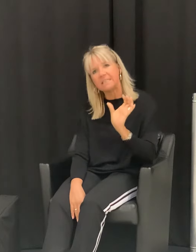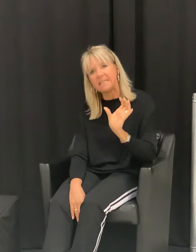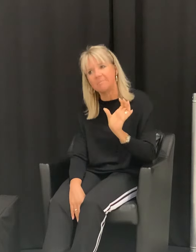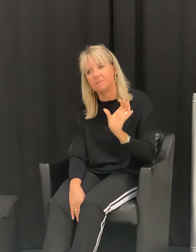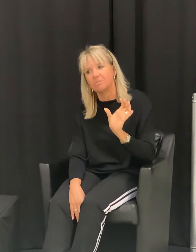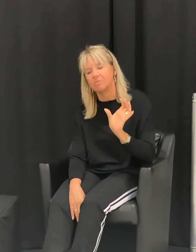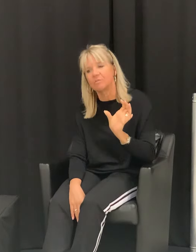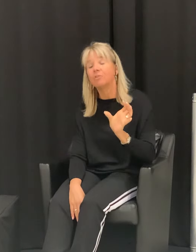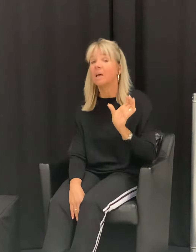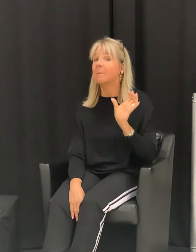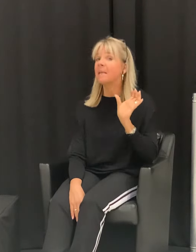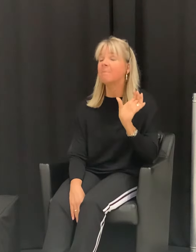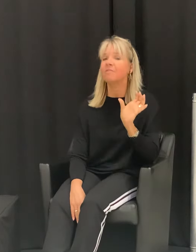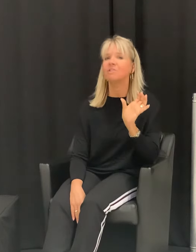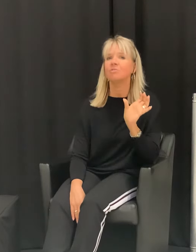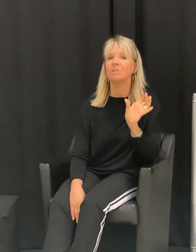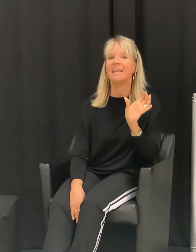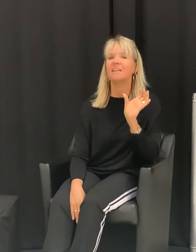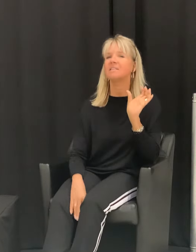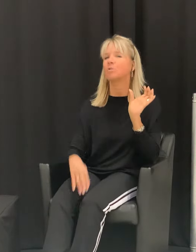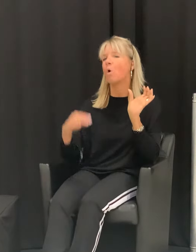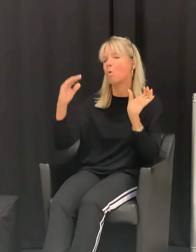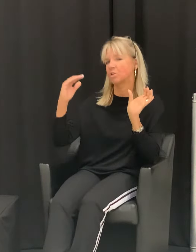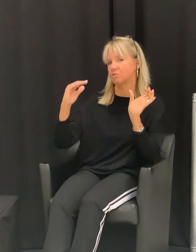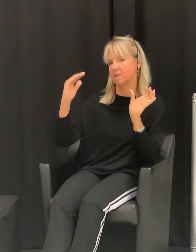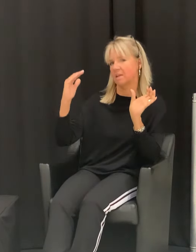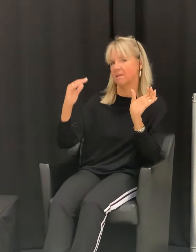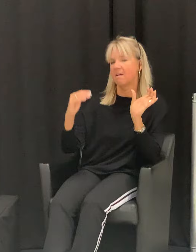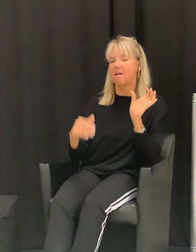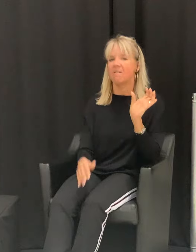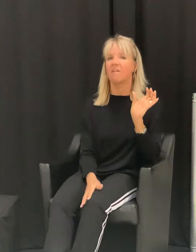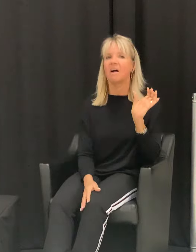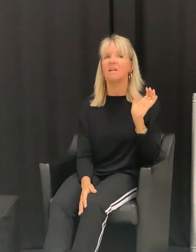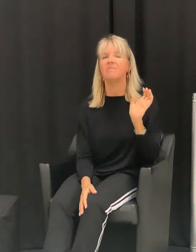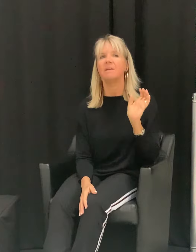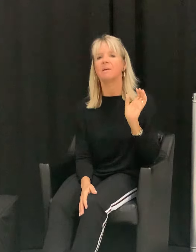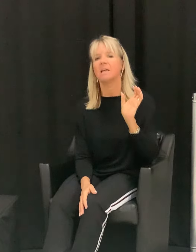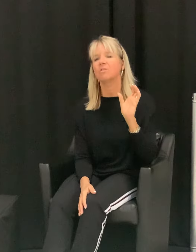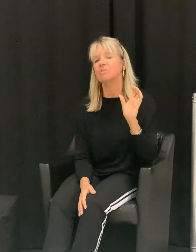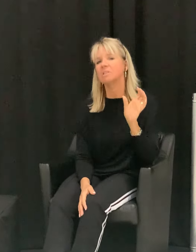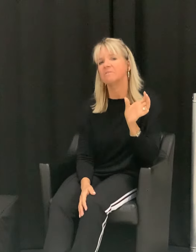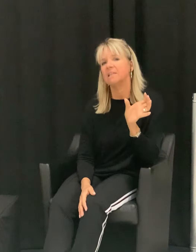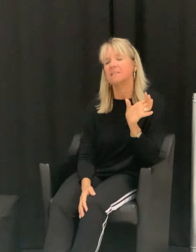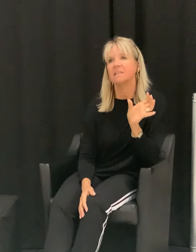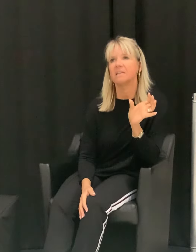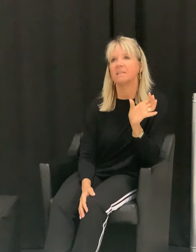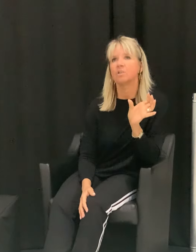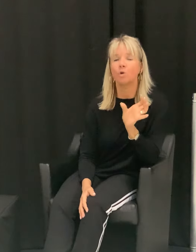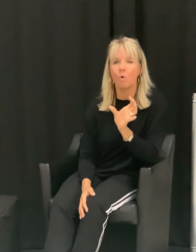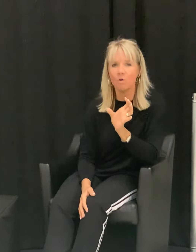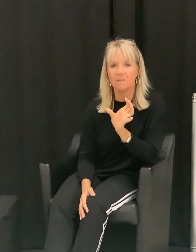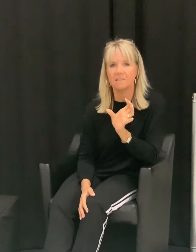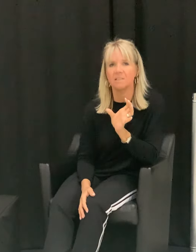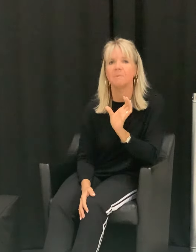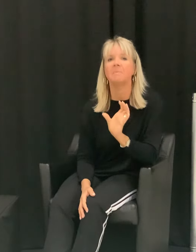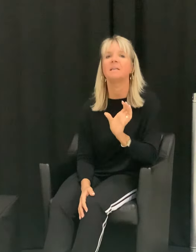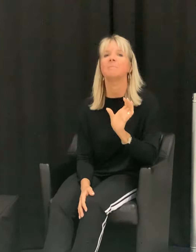die Themen suchen. Würde aber immer versuchen, gar nicht so hoch zu gehen, weil wenn man einen Kurs wählt, der zu hoch ist, ist man mehr damit